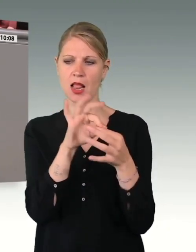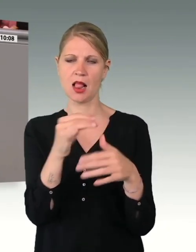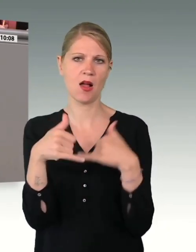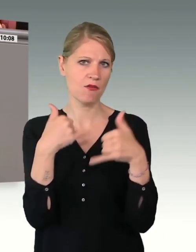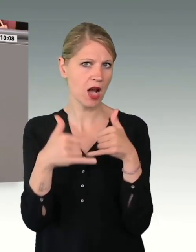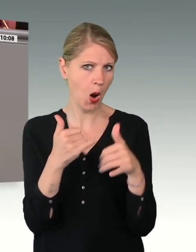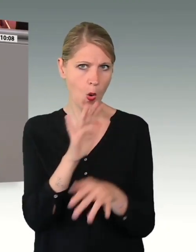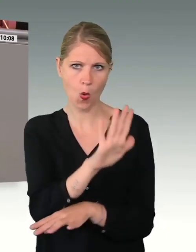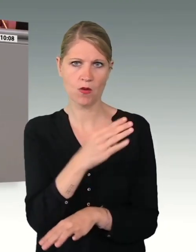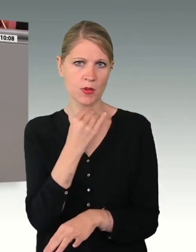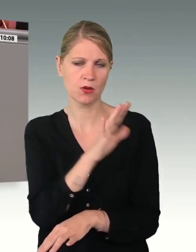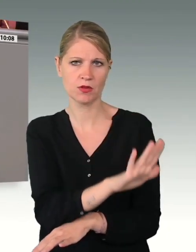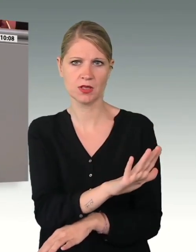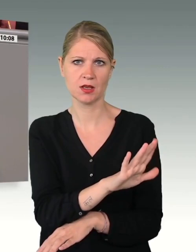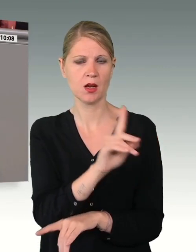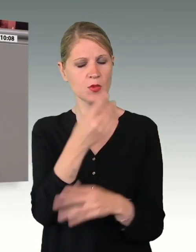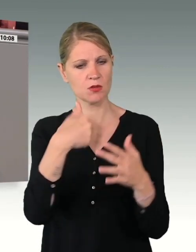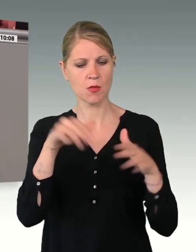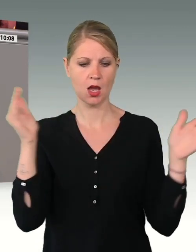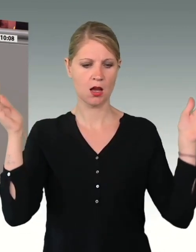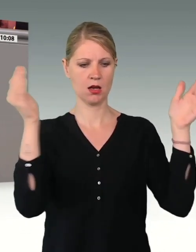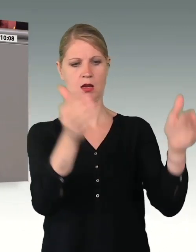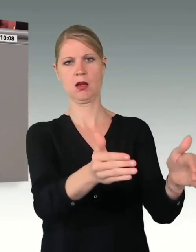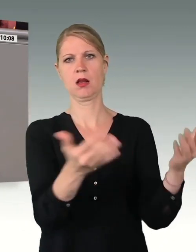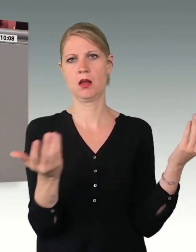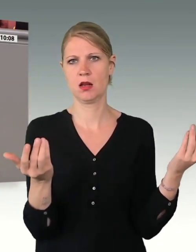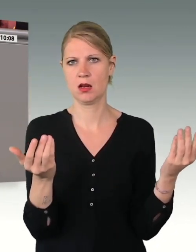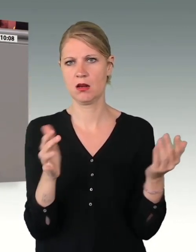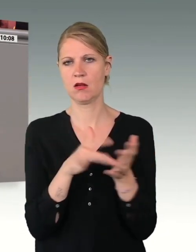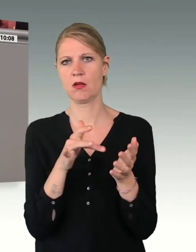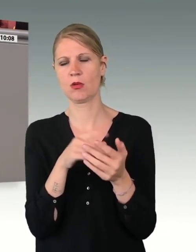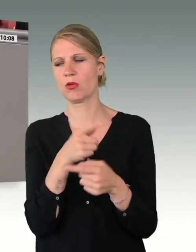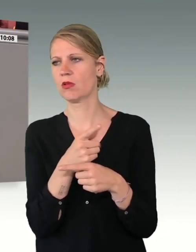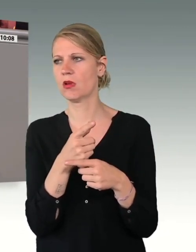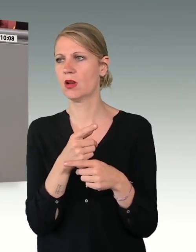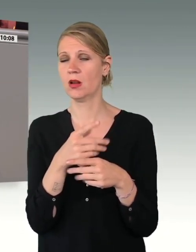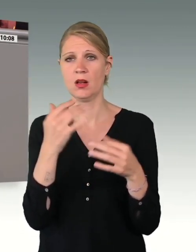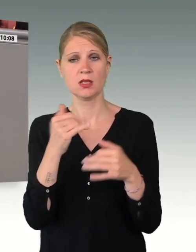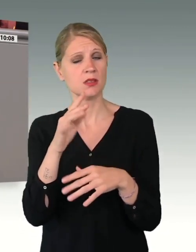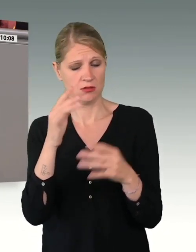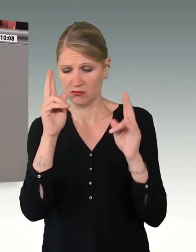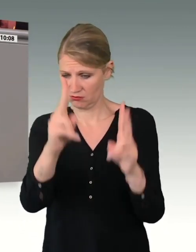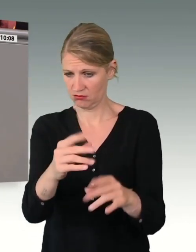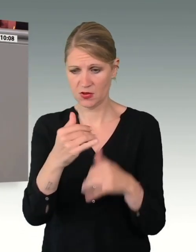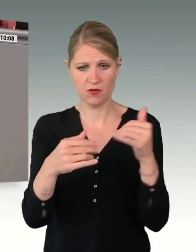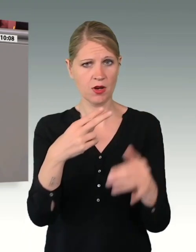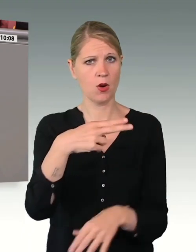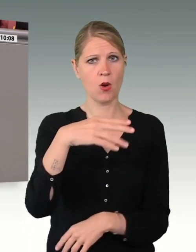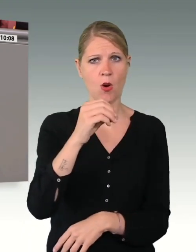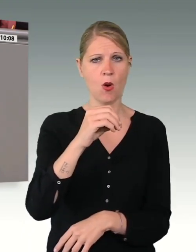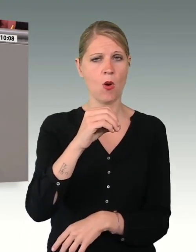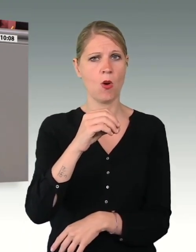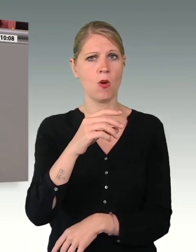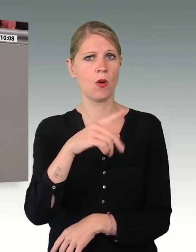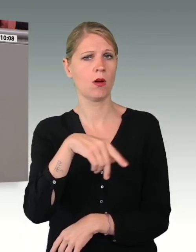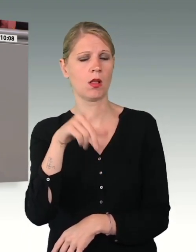Diese Bedürfnisse müssen stärker in den Fokus gerückt werden. Denn Sie stellen zu Recht fest, Frau Högl, dass die Strukturen der